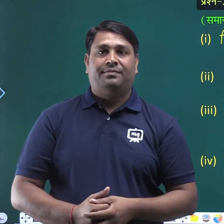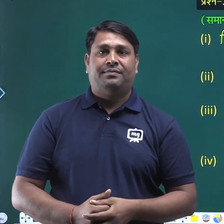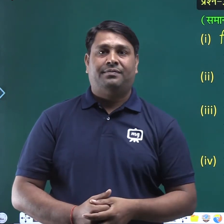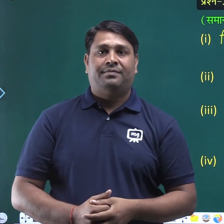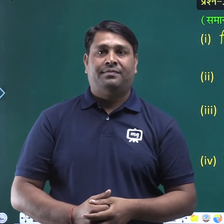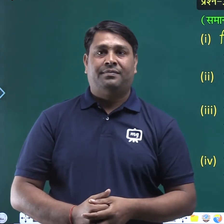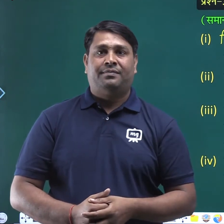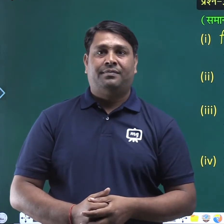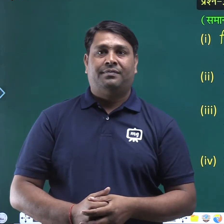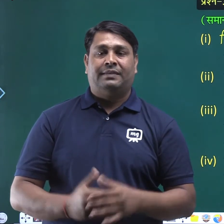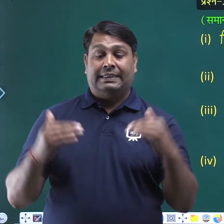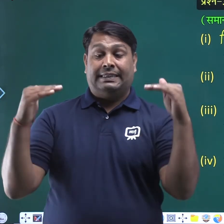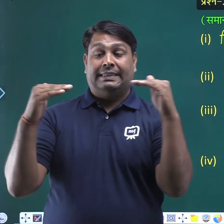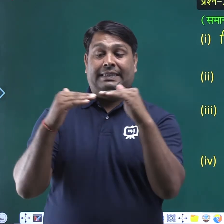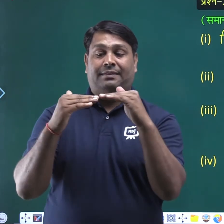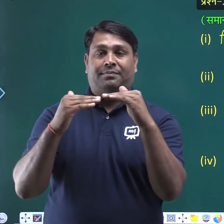समान